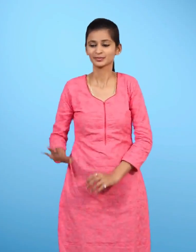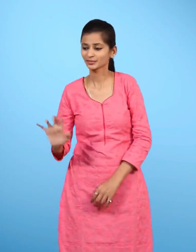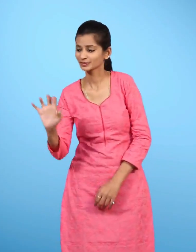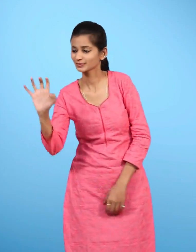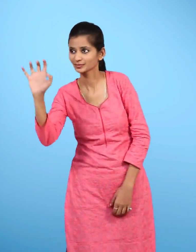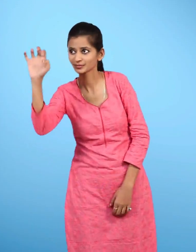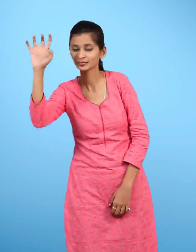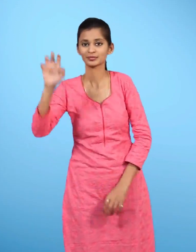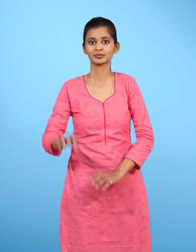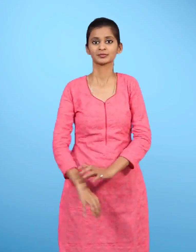मकडी